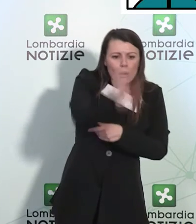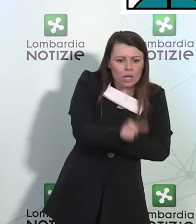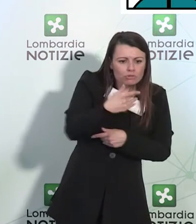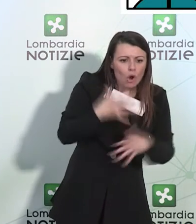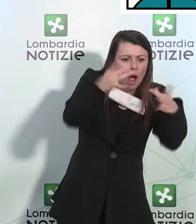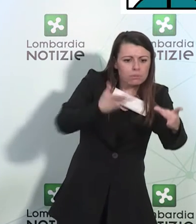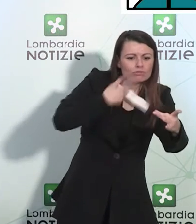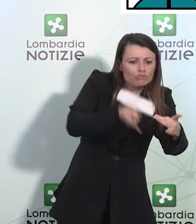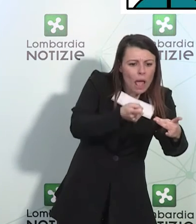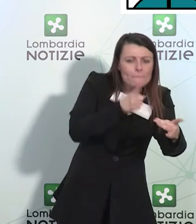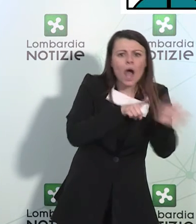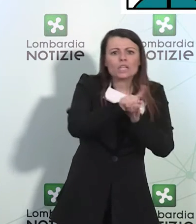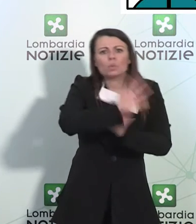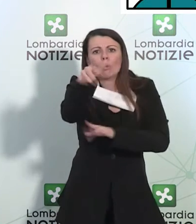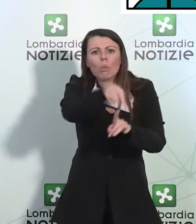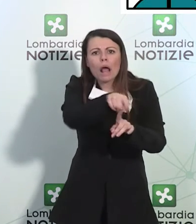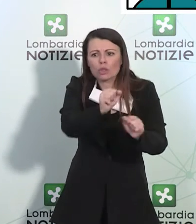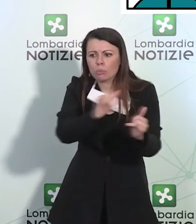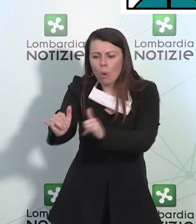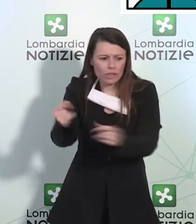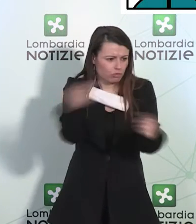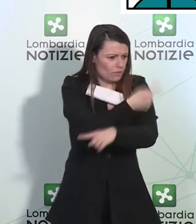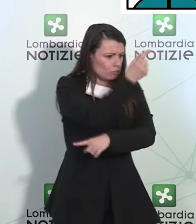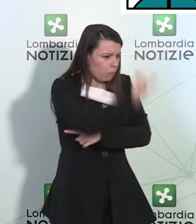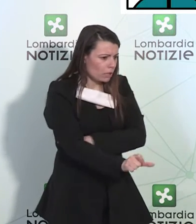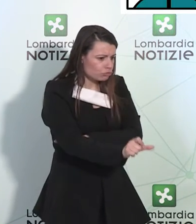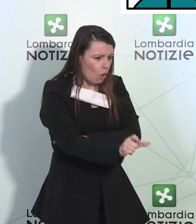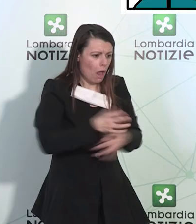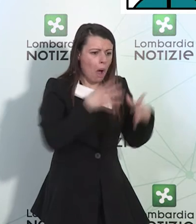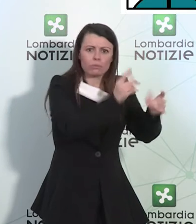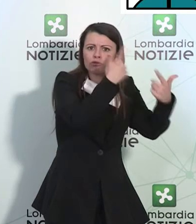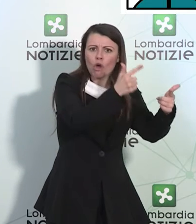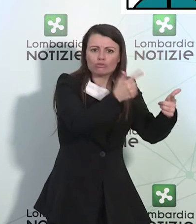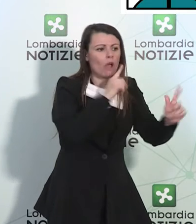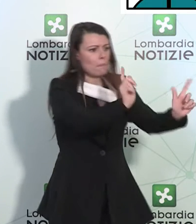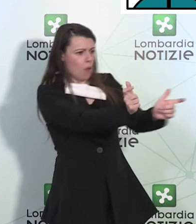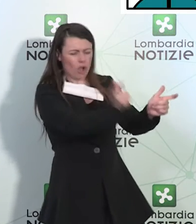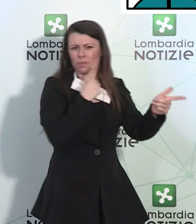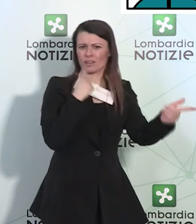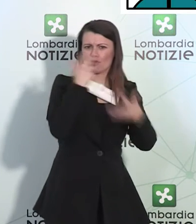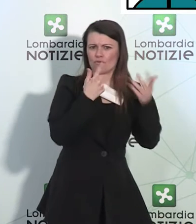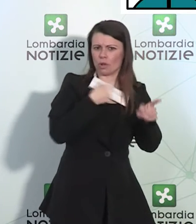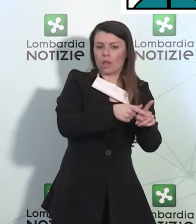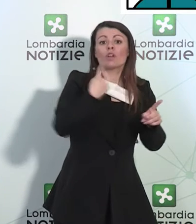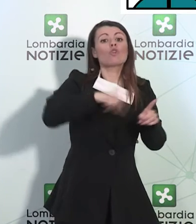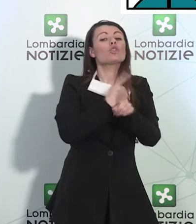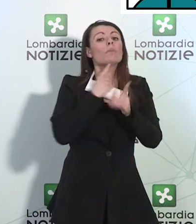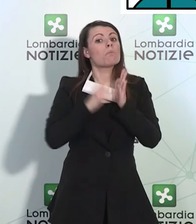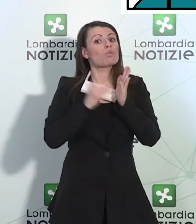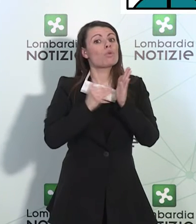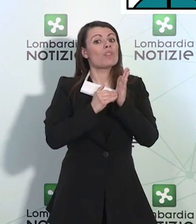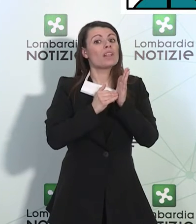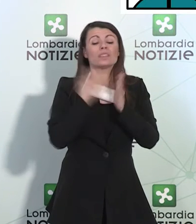blocchiamo uno che invece magari è negativo. Quindi, io credo che la cautela in questi casi non sia mai sufficiente.